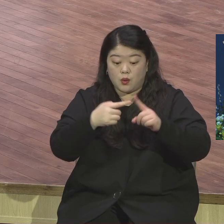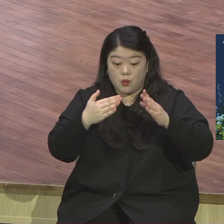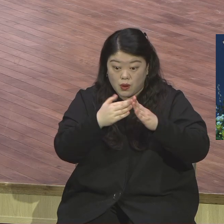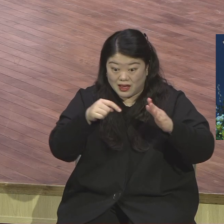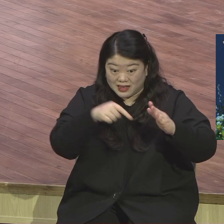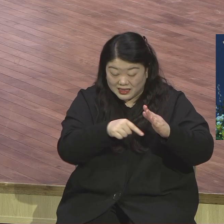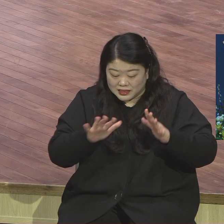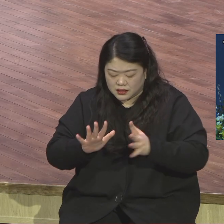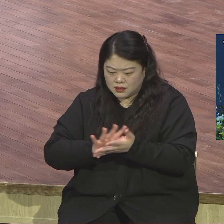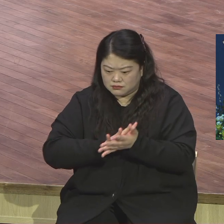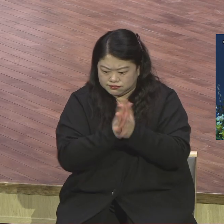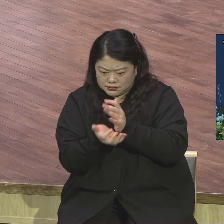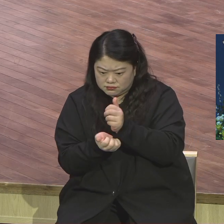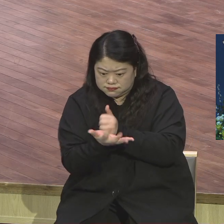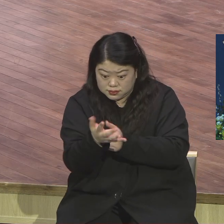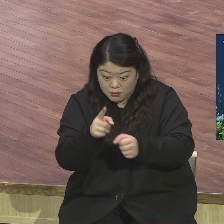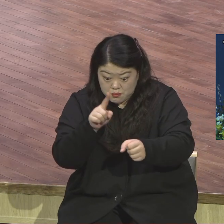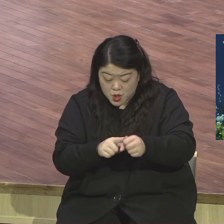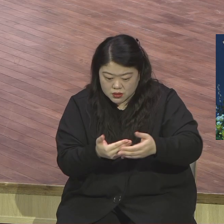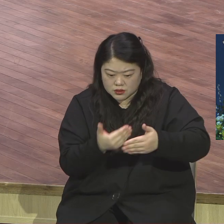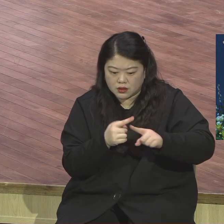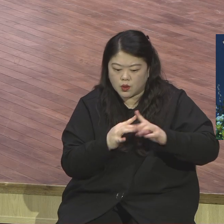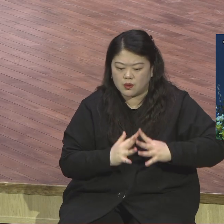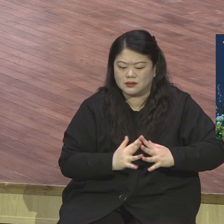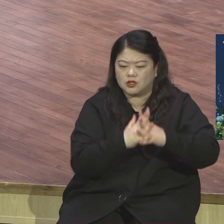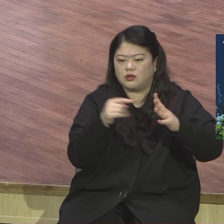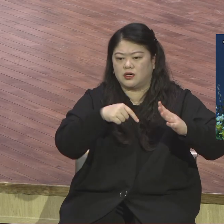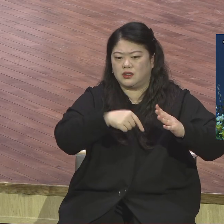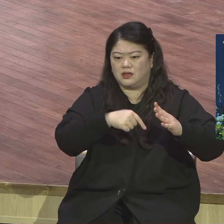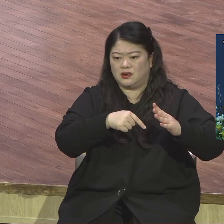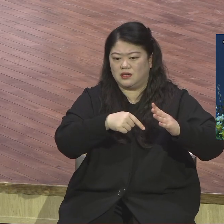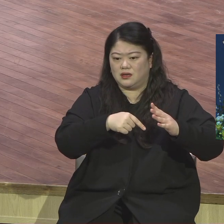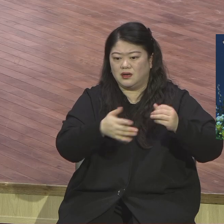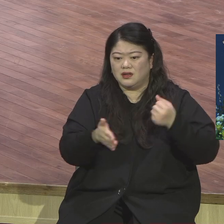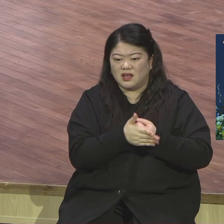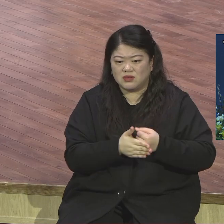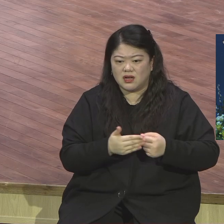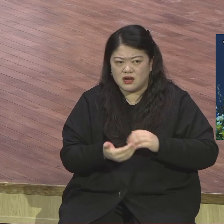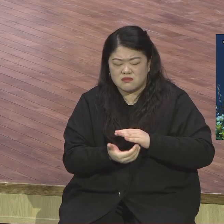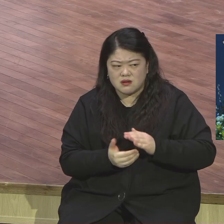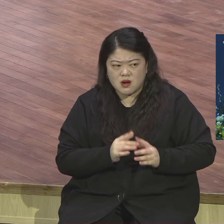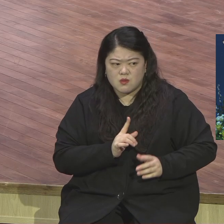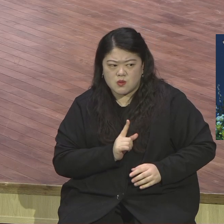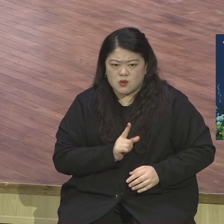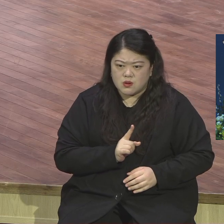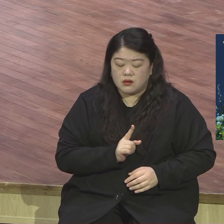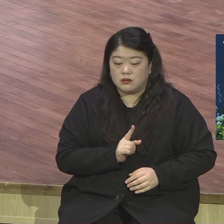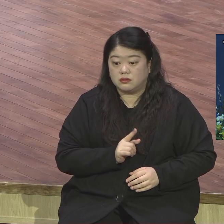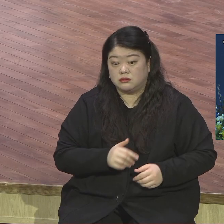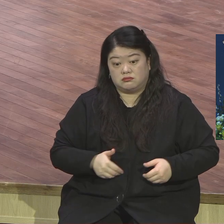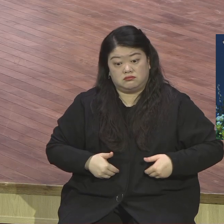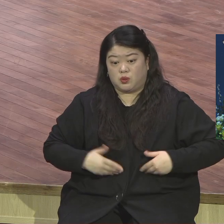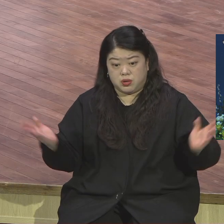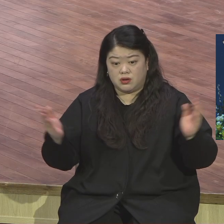그렇기 때문에 흔들리지 말고 그 세계에 성전을 건축에 가라는 것입니다. 그리고